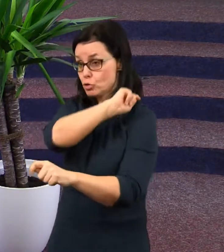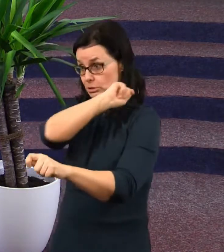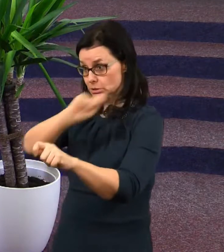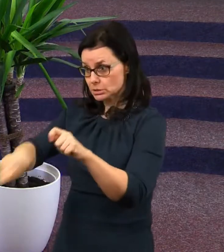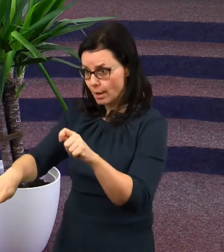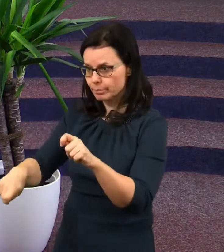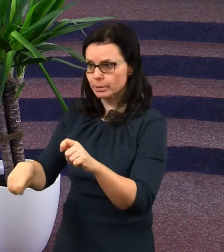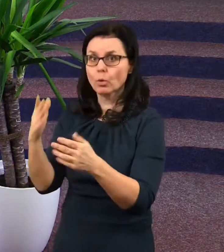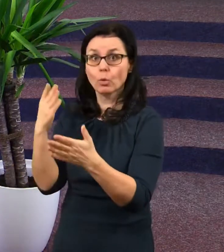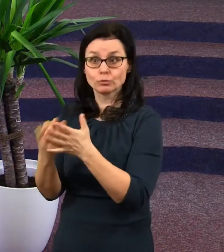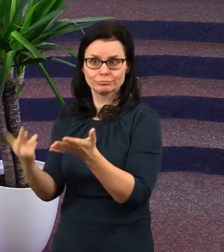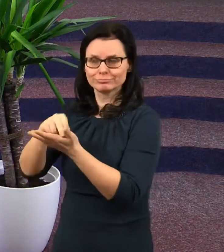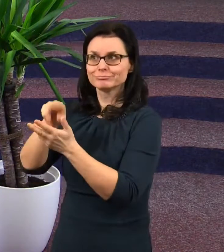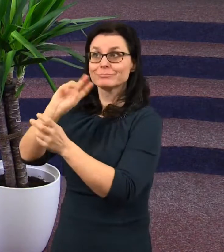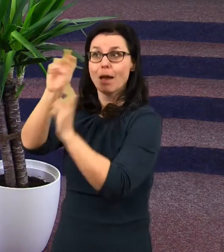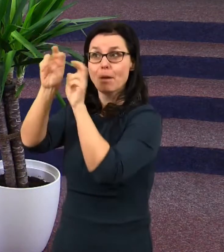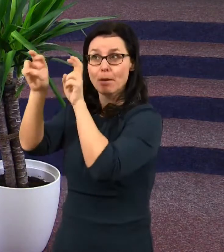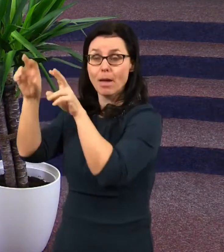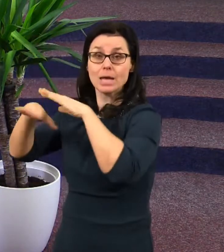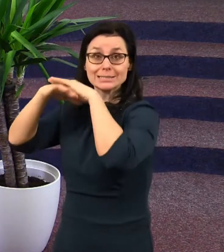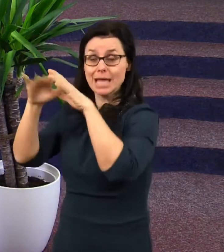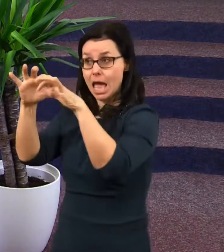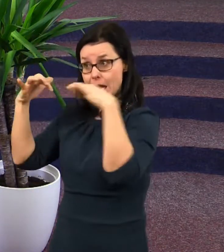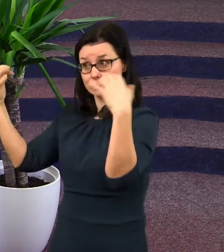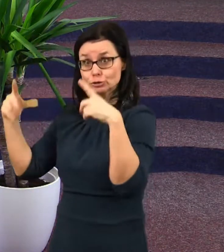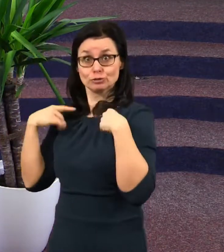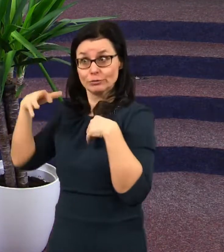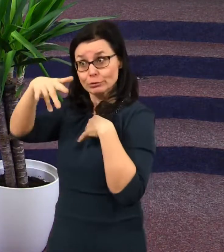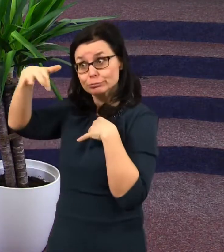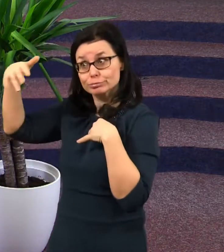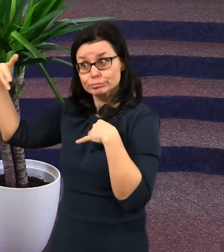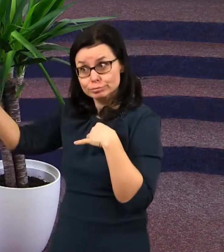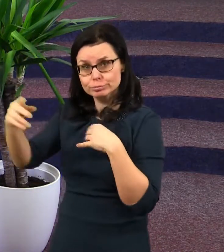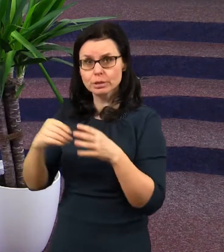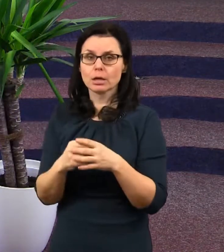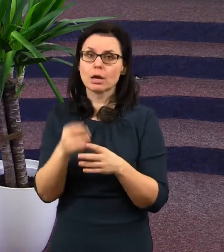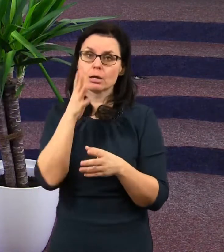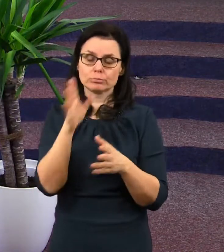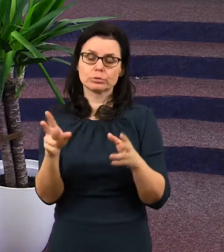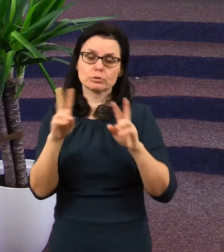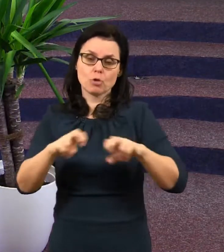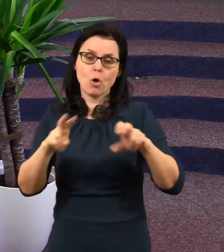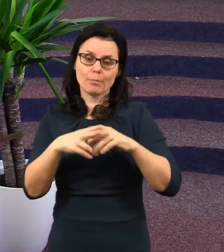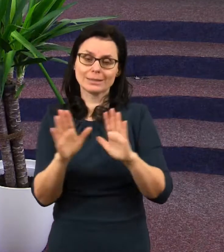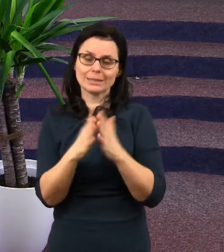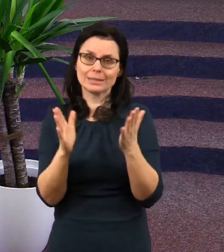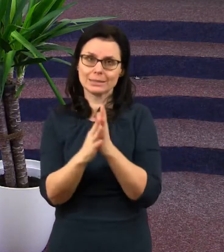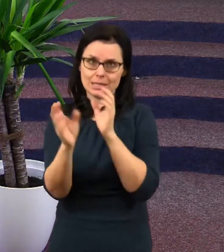až se vrátíme také do 13. a 14. kapitoli knihy z Jevení.